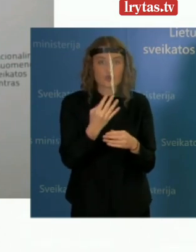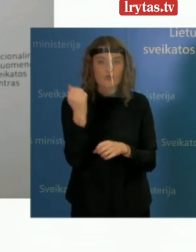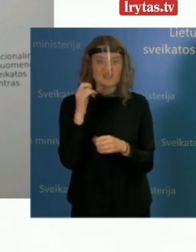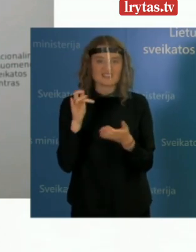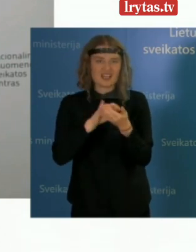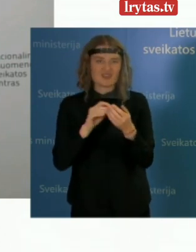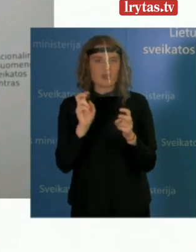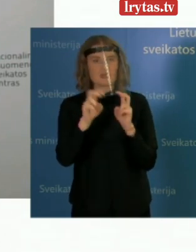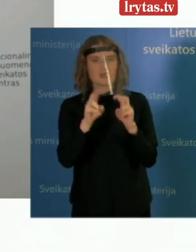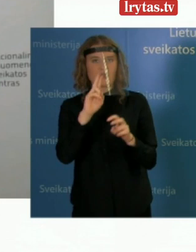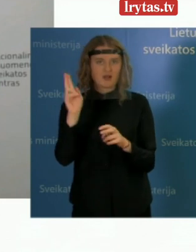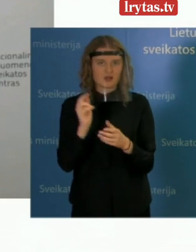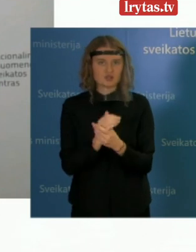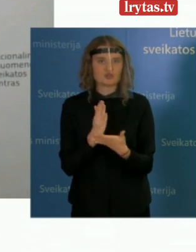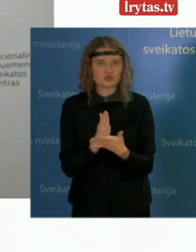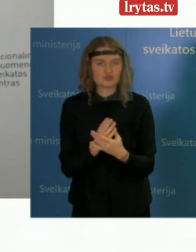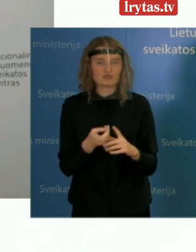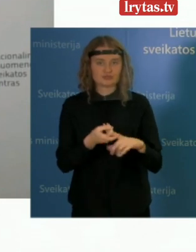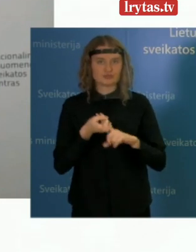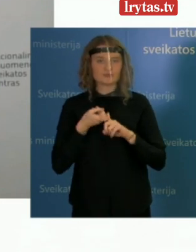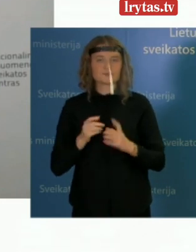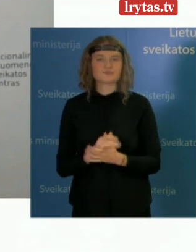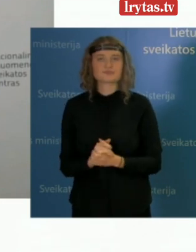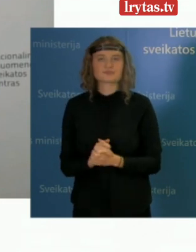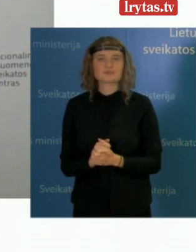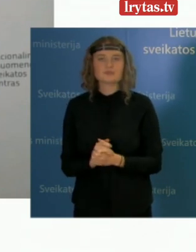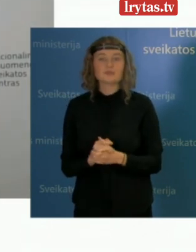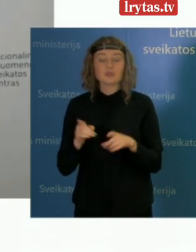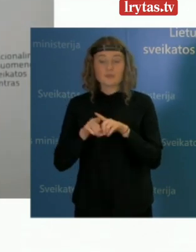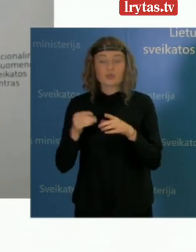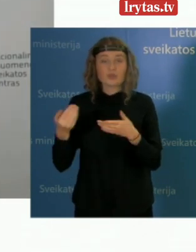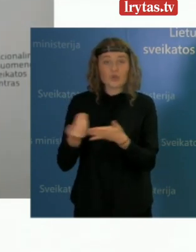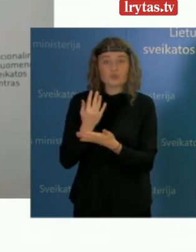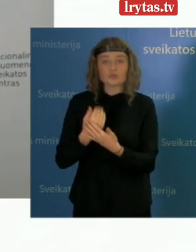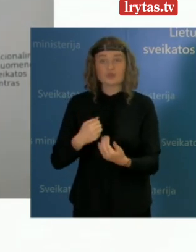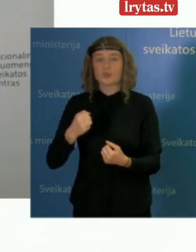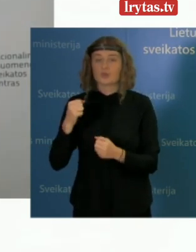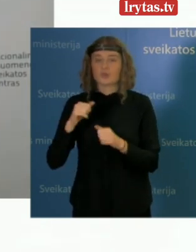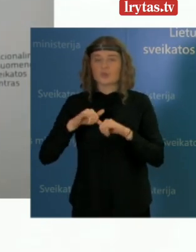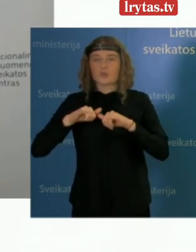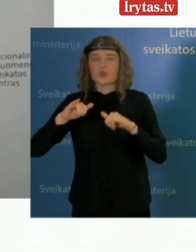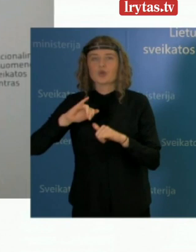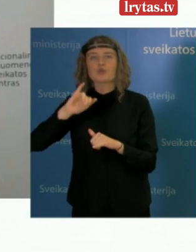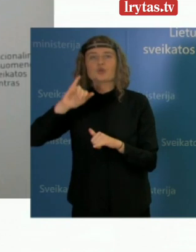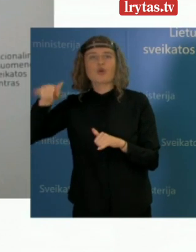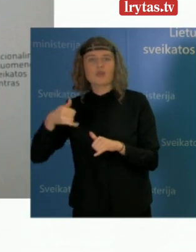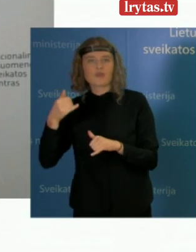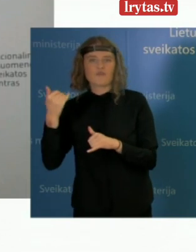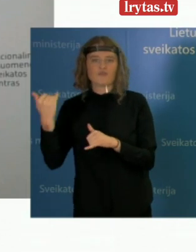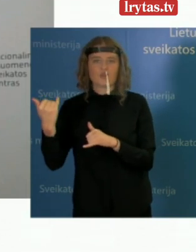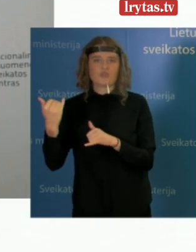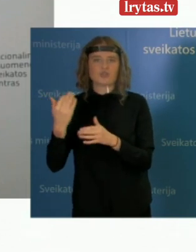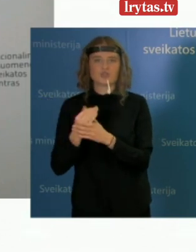Na ir kaip jau vakar pranešėme, kad iš tikrųjų turime naują registruotą protrukį jo navos rajone veikiančiame audinių